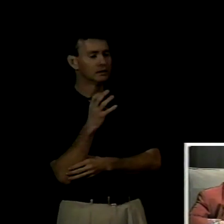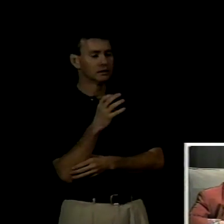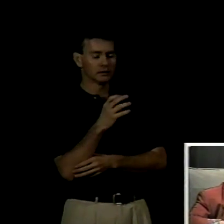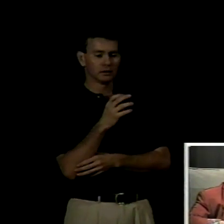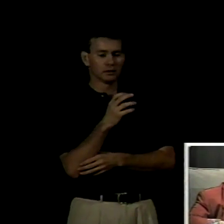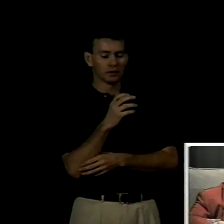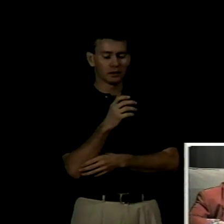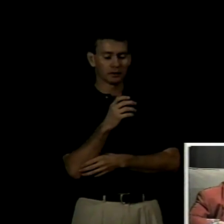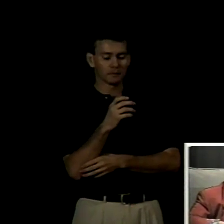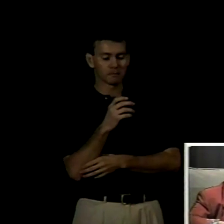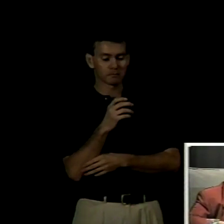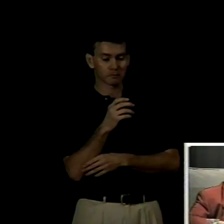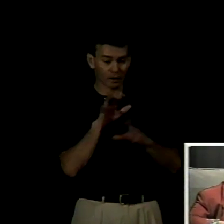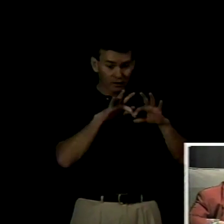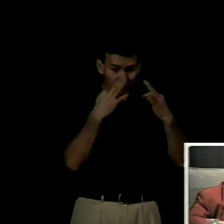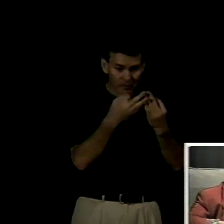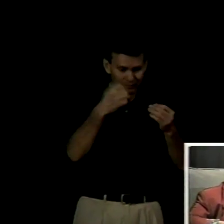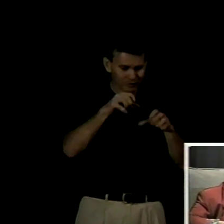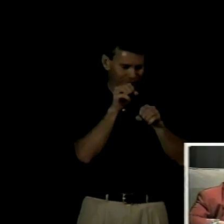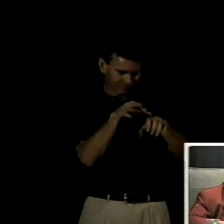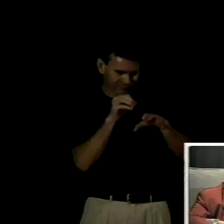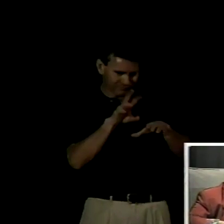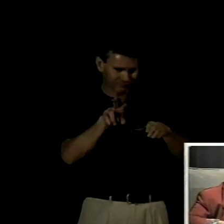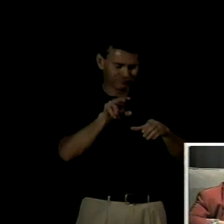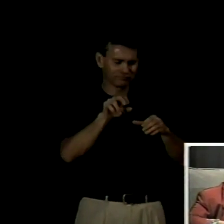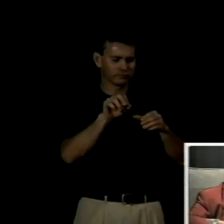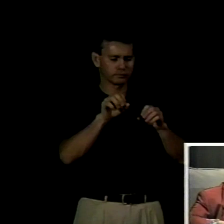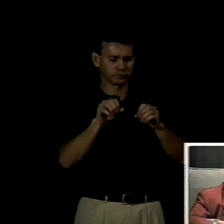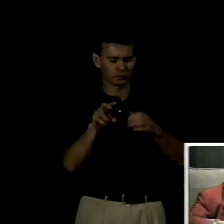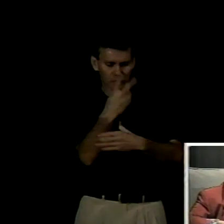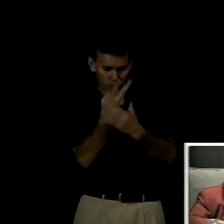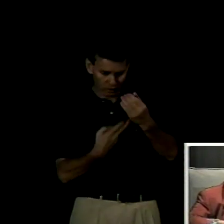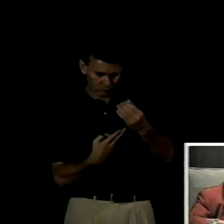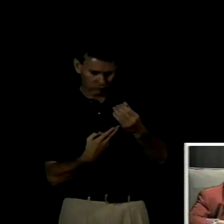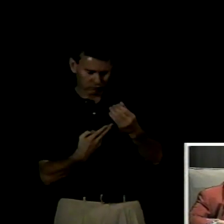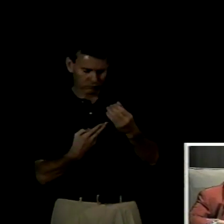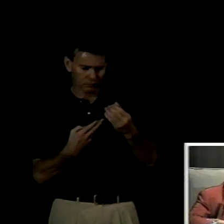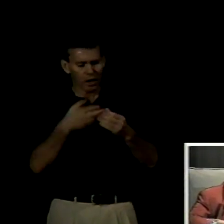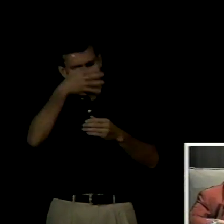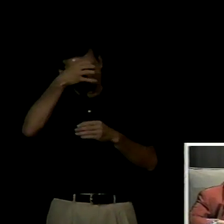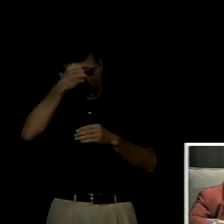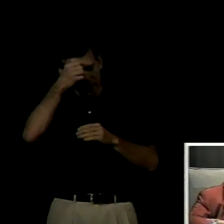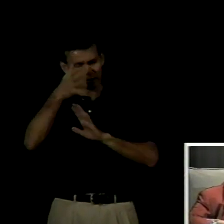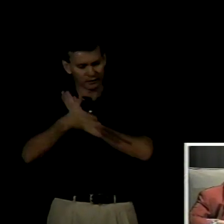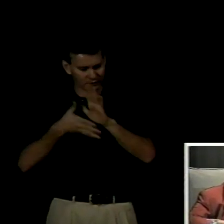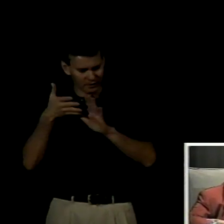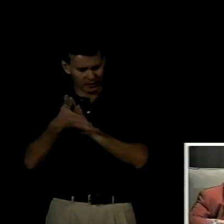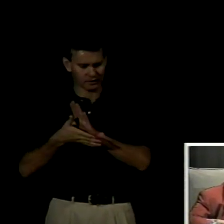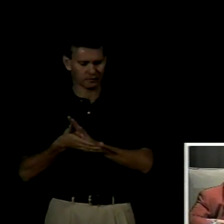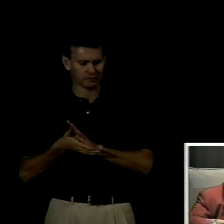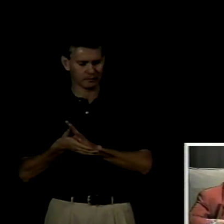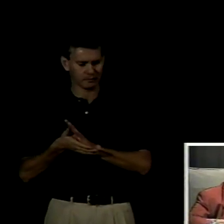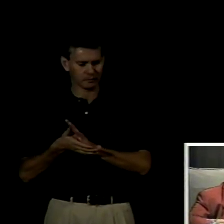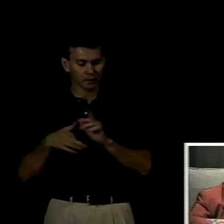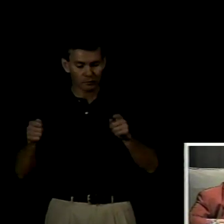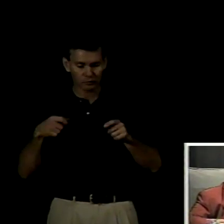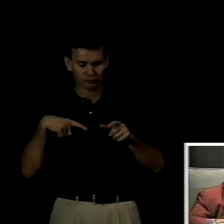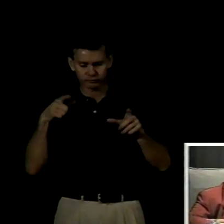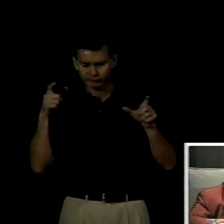el sordo y las políticas lingüísticas que la sostenían eran producto del hecho de partir de las mismas autoridades educativas